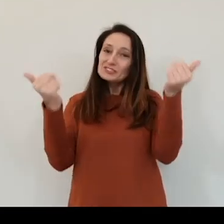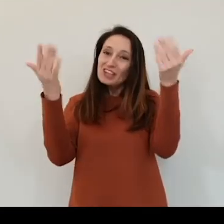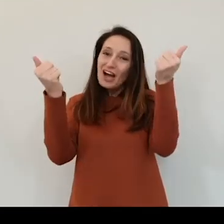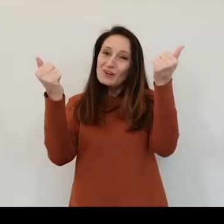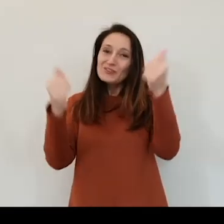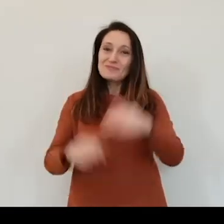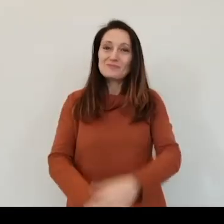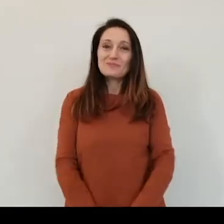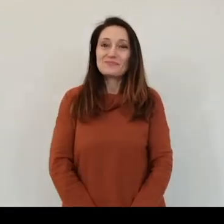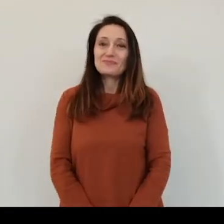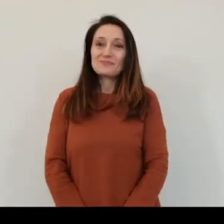Grazie a tutti!